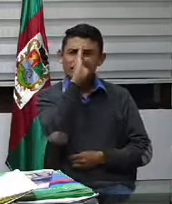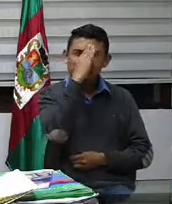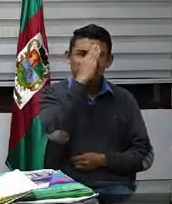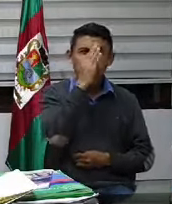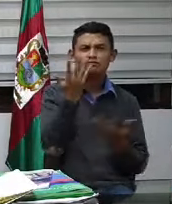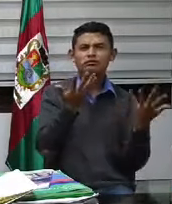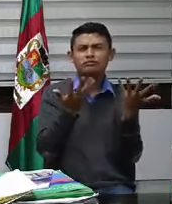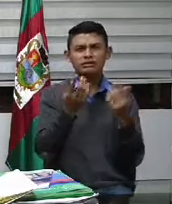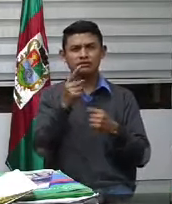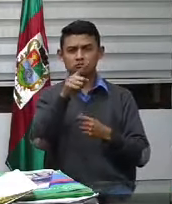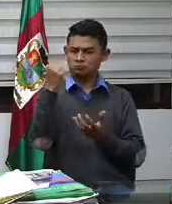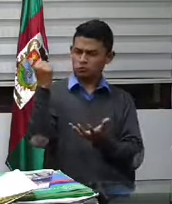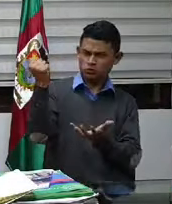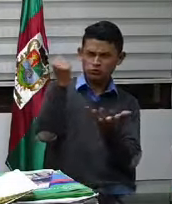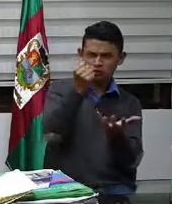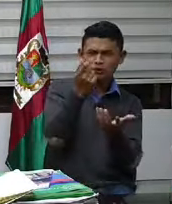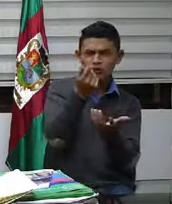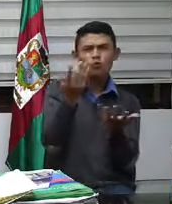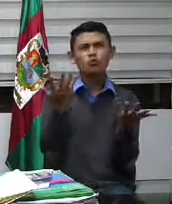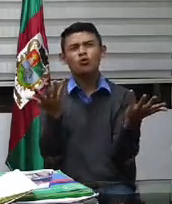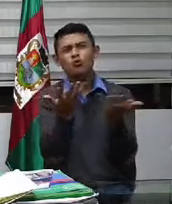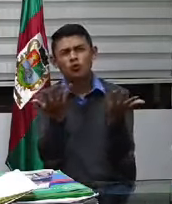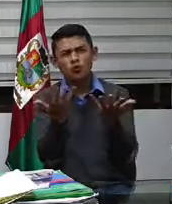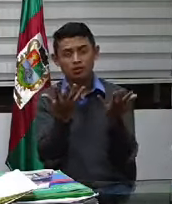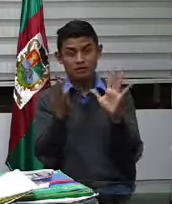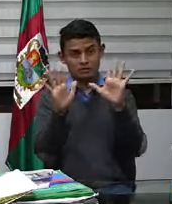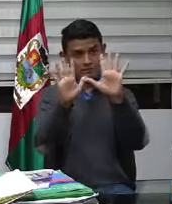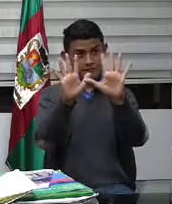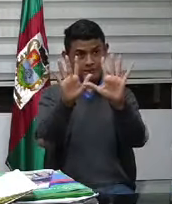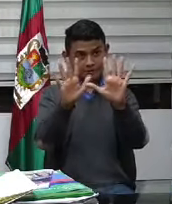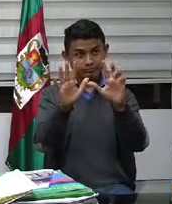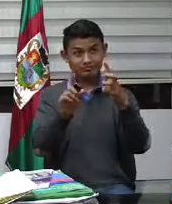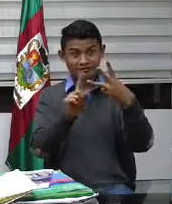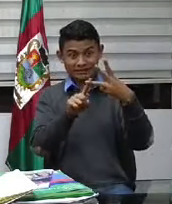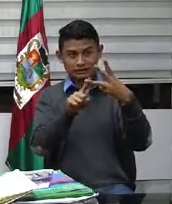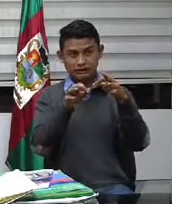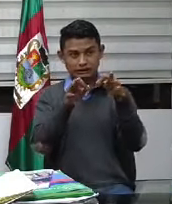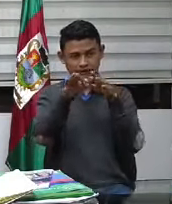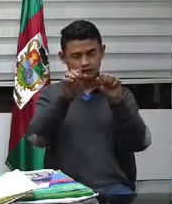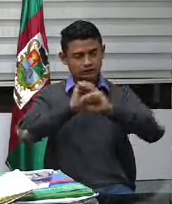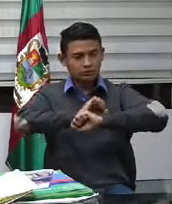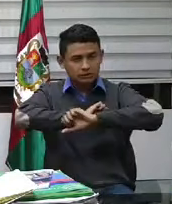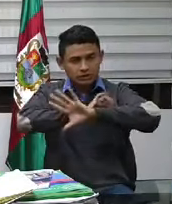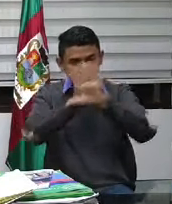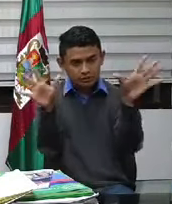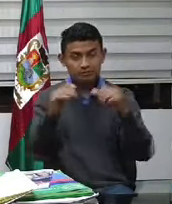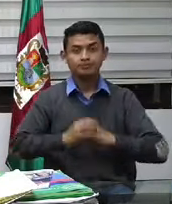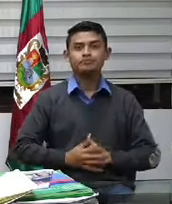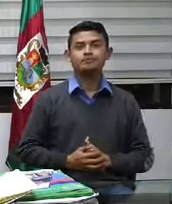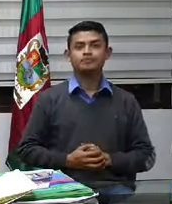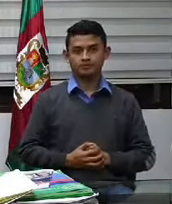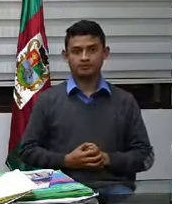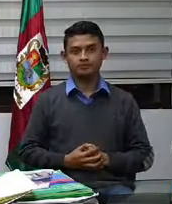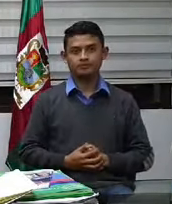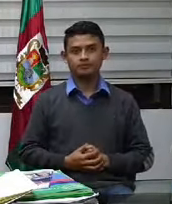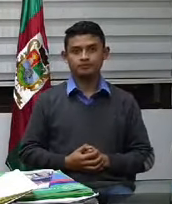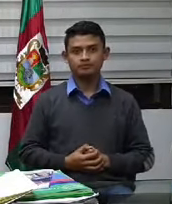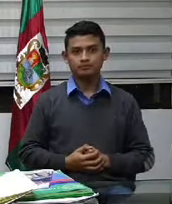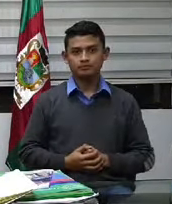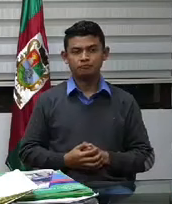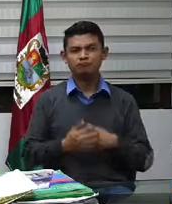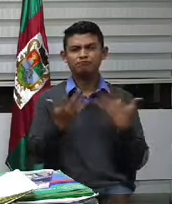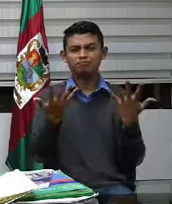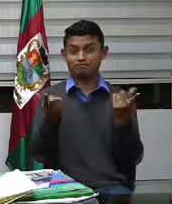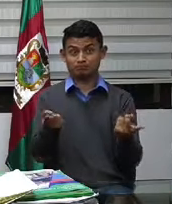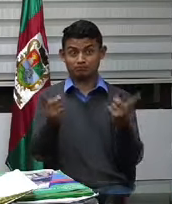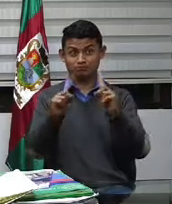los recursos que hemos recibido, que no hemos recibido, más bien, y también en relación a un decreto que